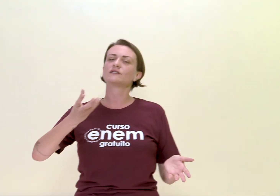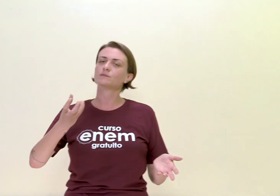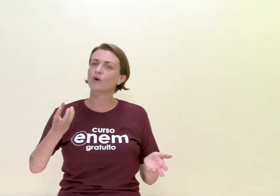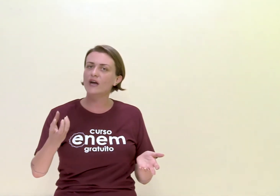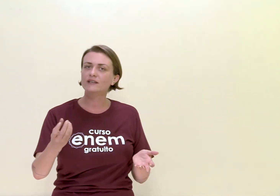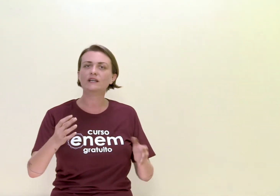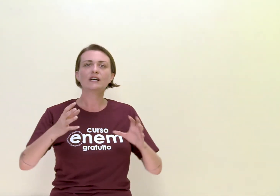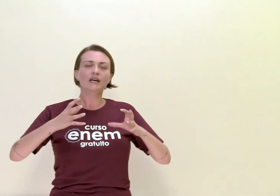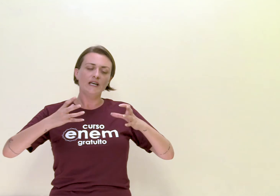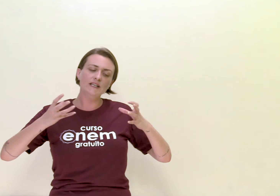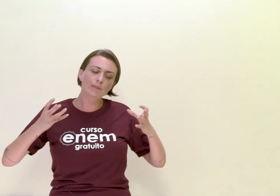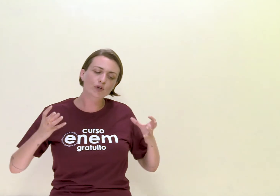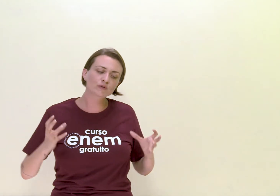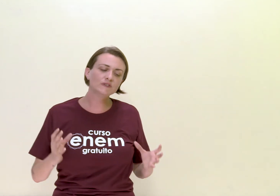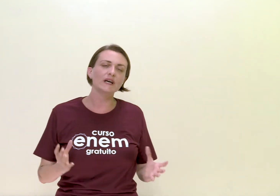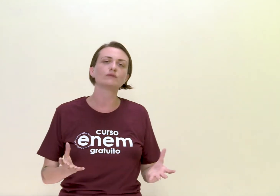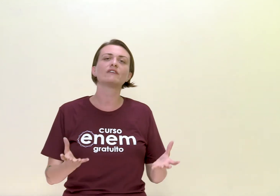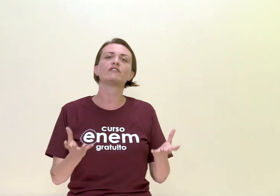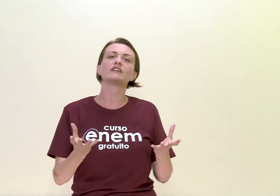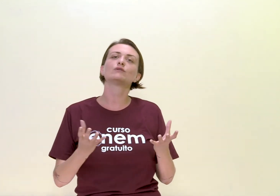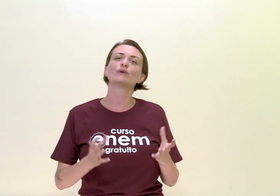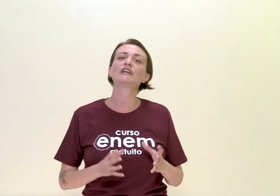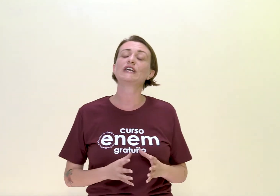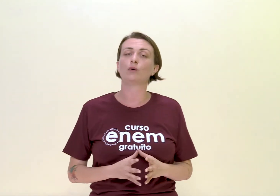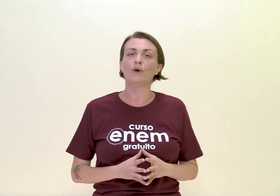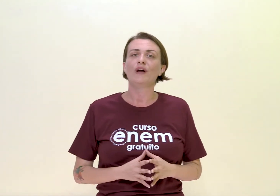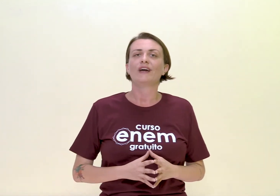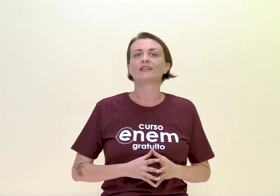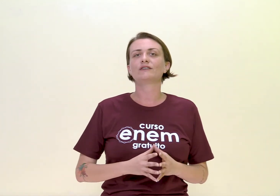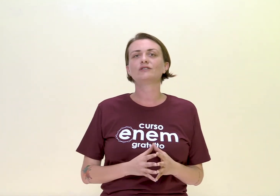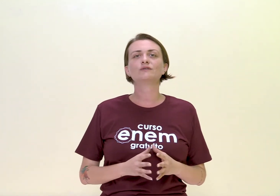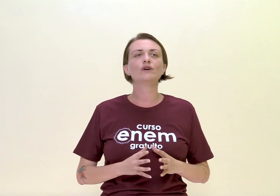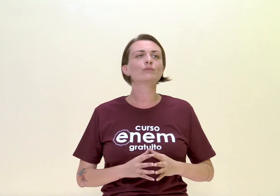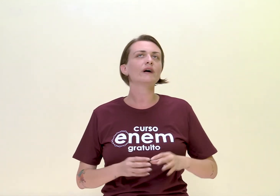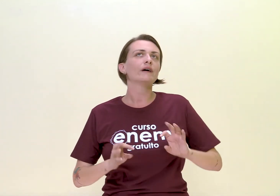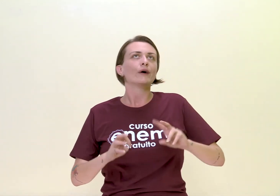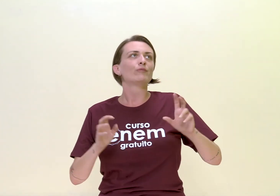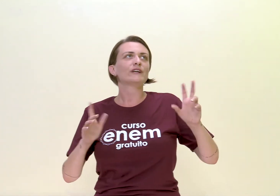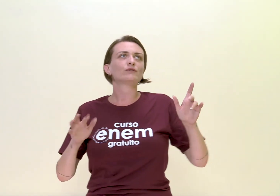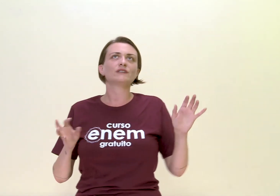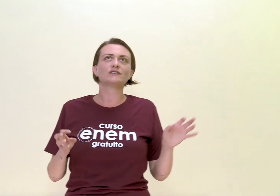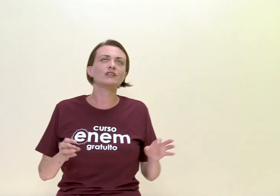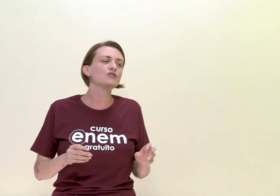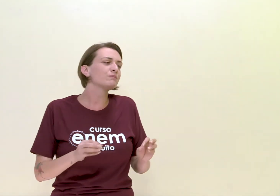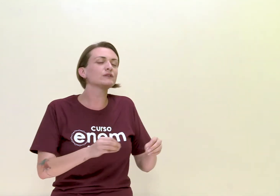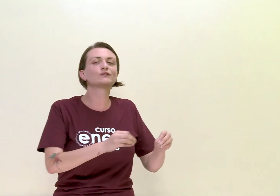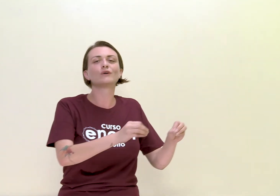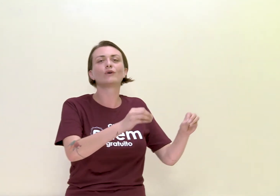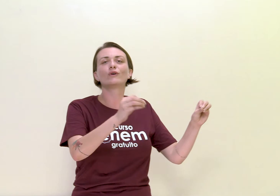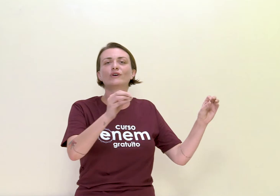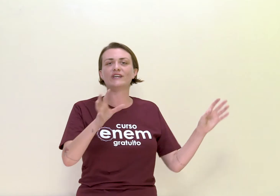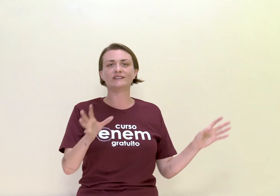desse poeta e na produção da vida do eu lírico. Então, a gente vê uma natureza cheia de pastores,